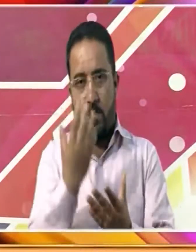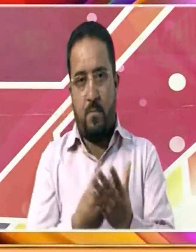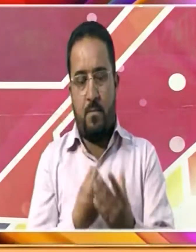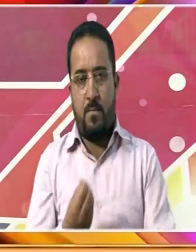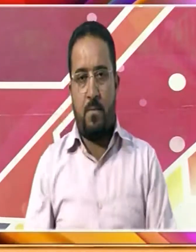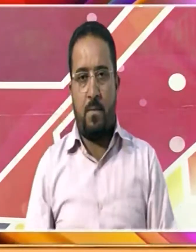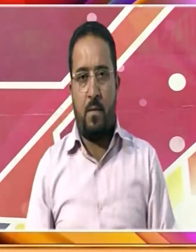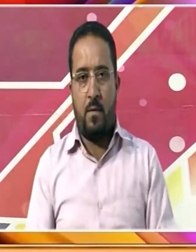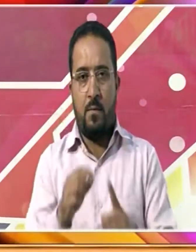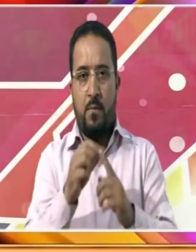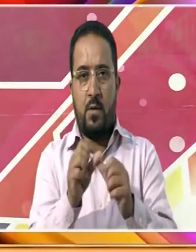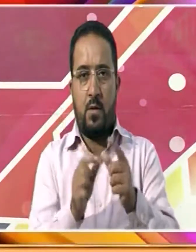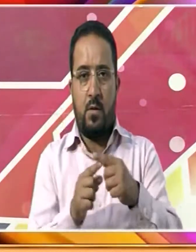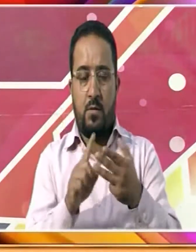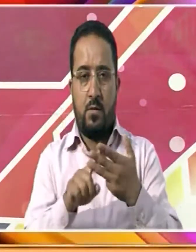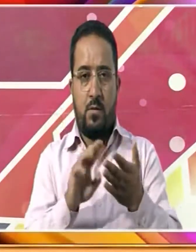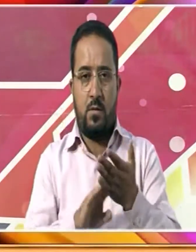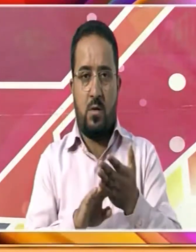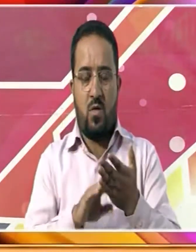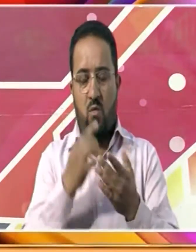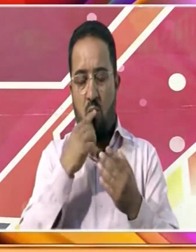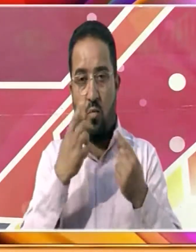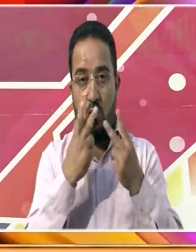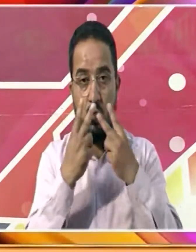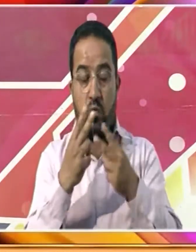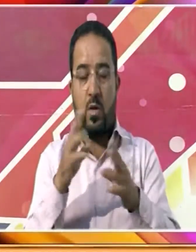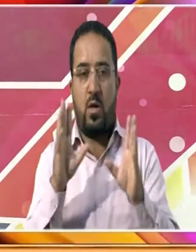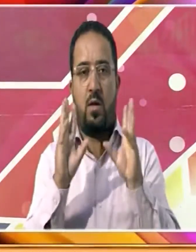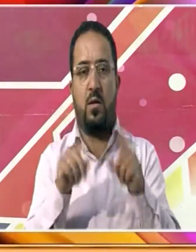جو پارٹی کے نظریات کے خلاف ہے